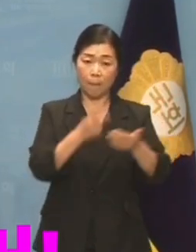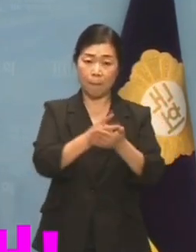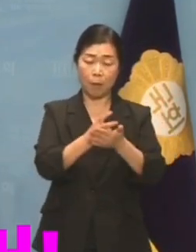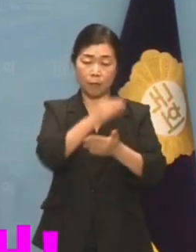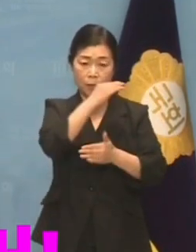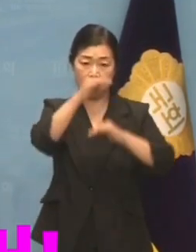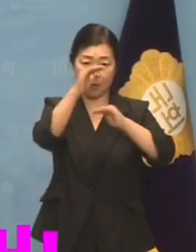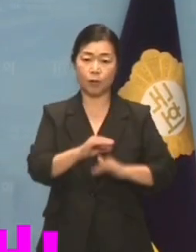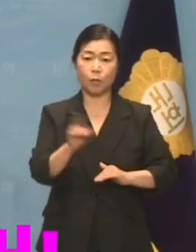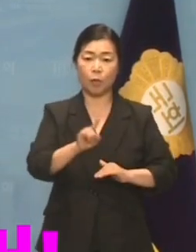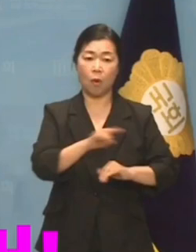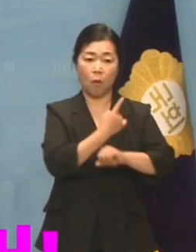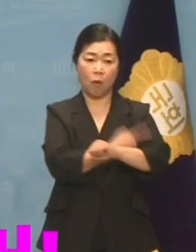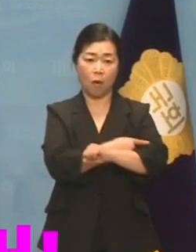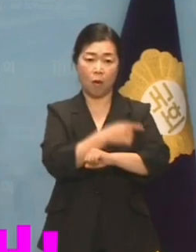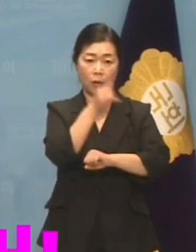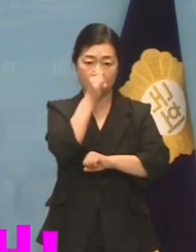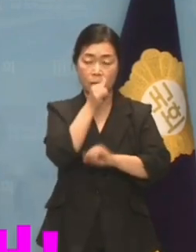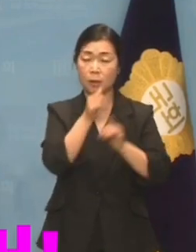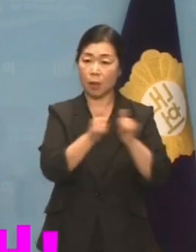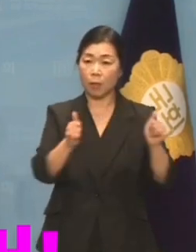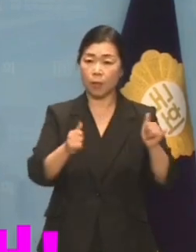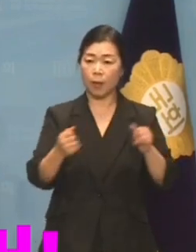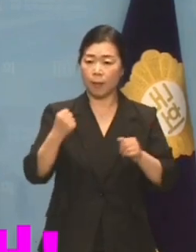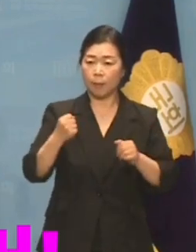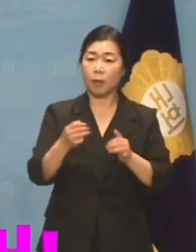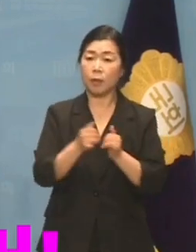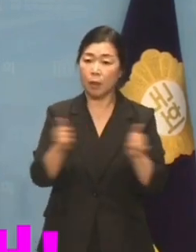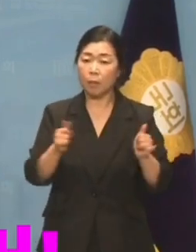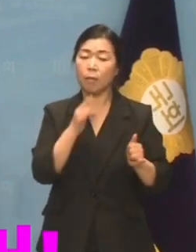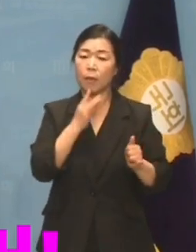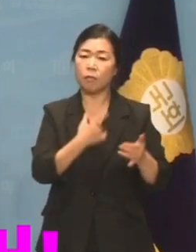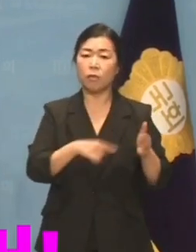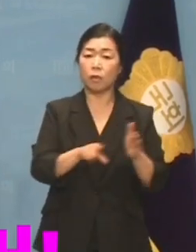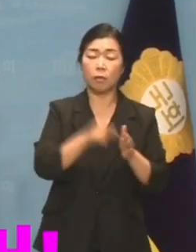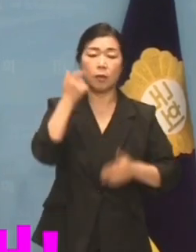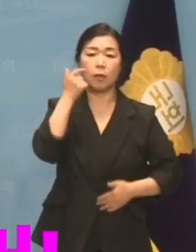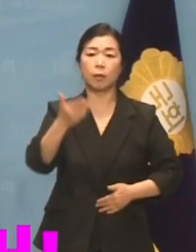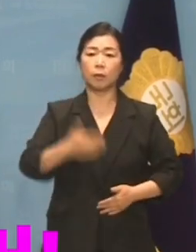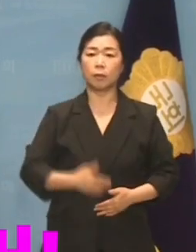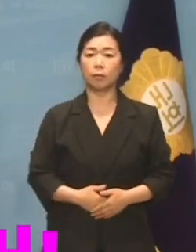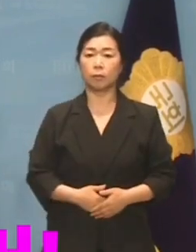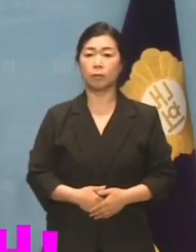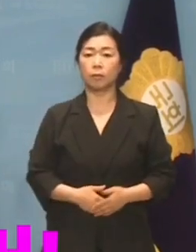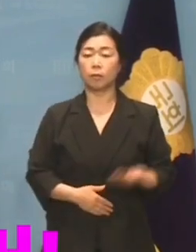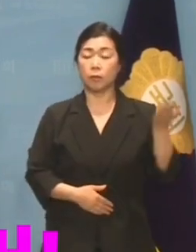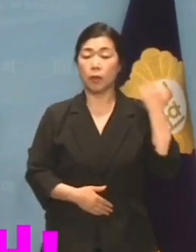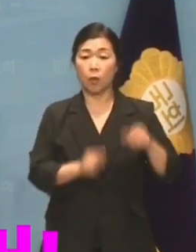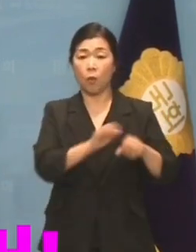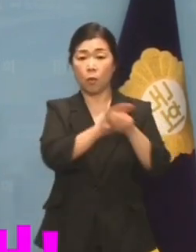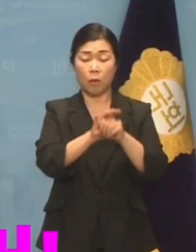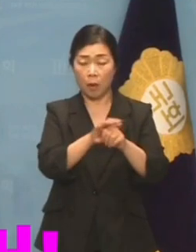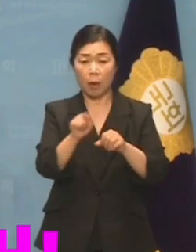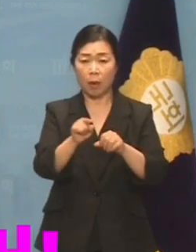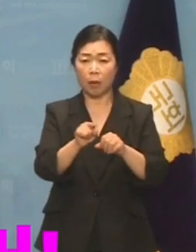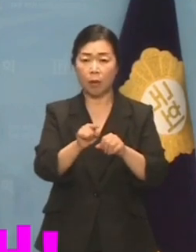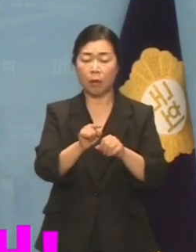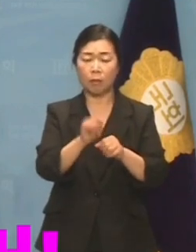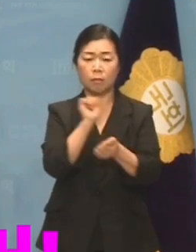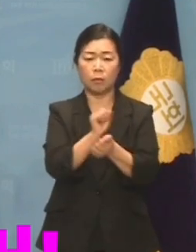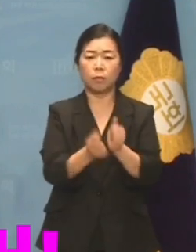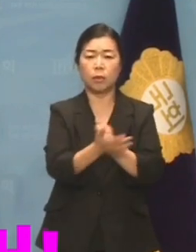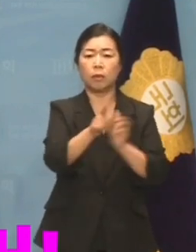희민자를 위한 것입니까? 지난 코로나 방역 위기 속에 신천지에 대한 법 집행을 포기하며